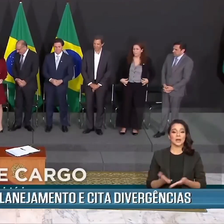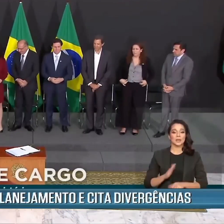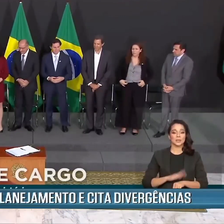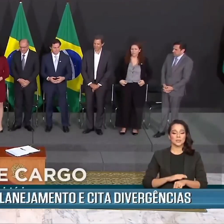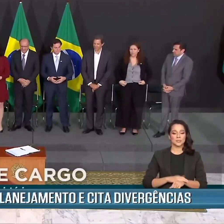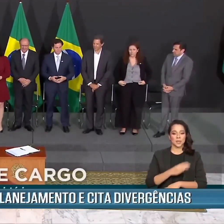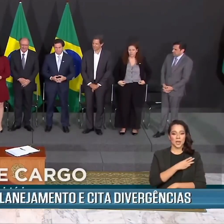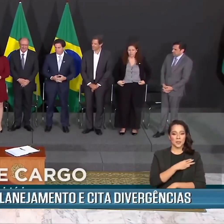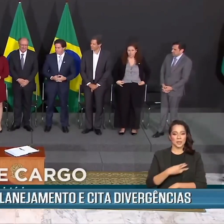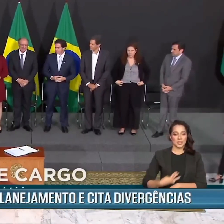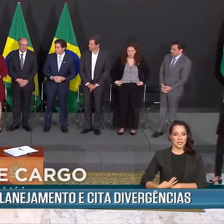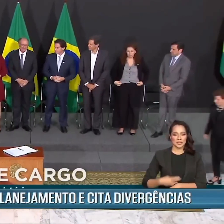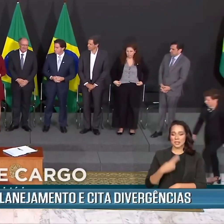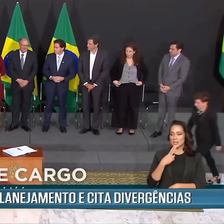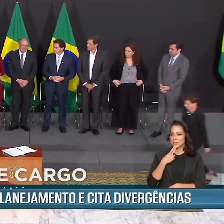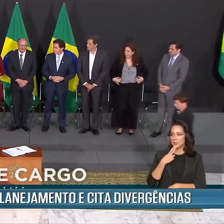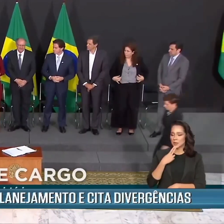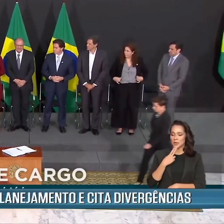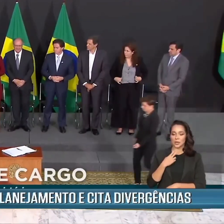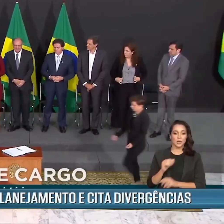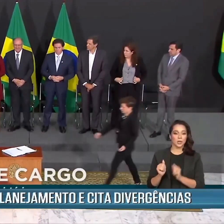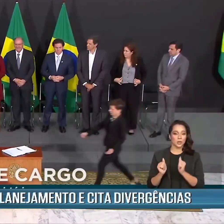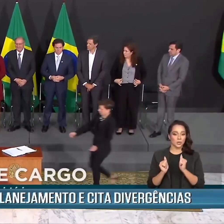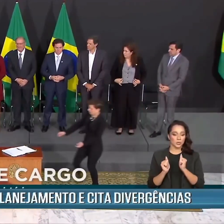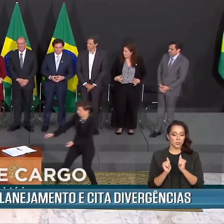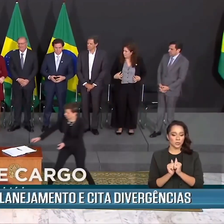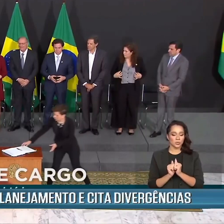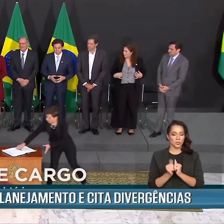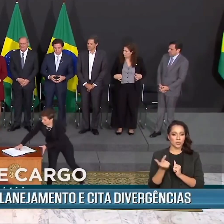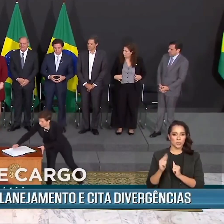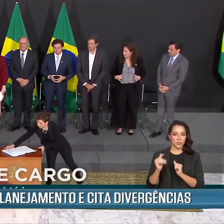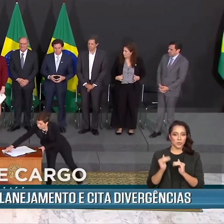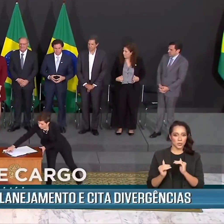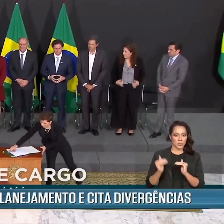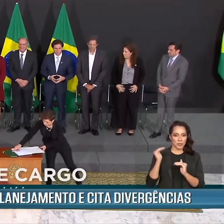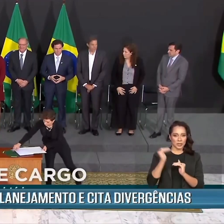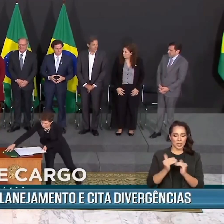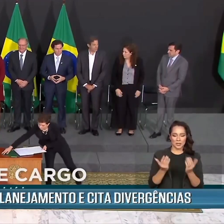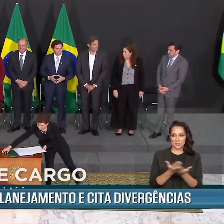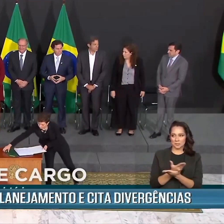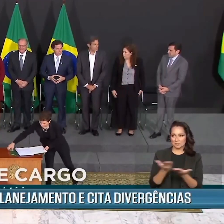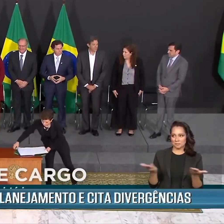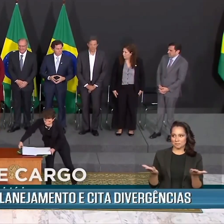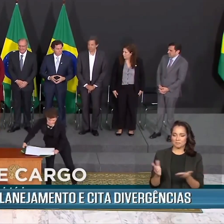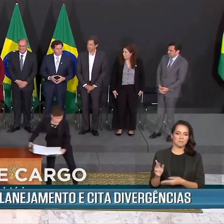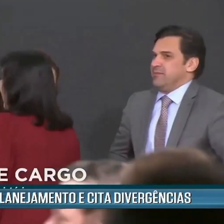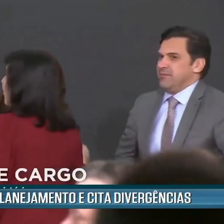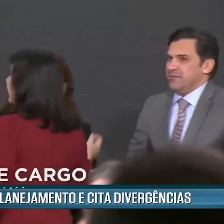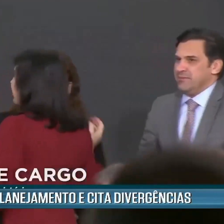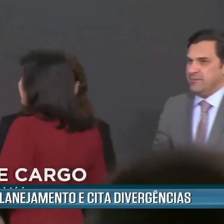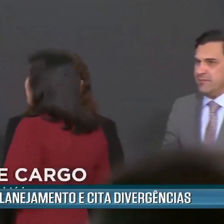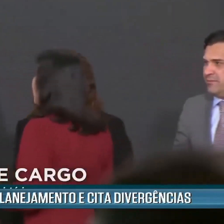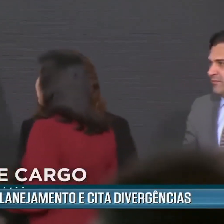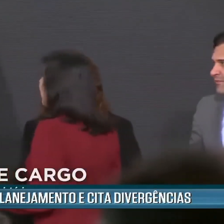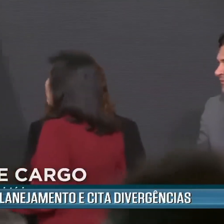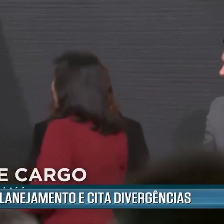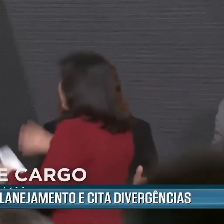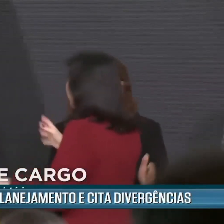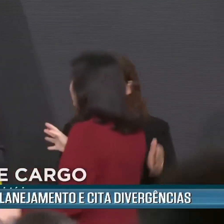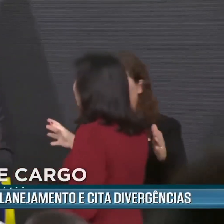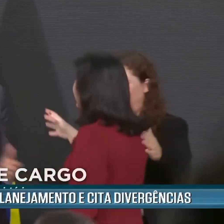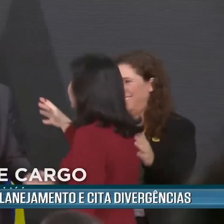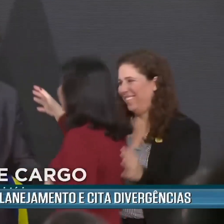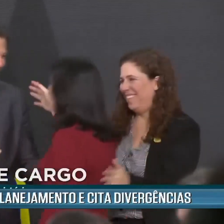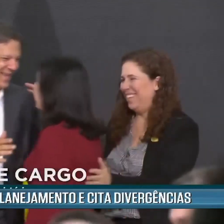Brasileiro de Geografia e Estatística, o IBGE, e o Instituto de Pesquisa Econômica Aplicada, o IPEA. A solenidade